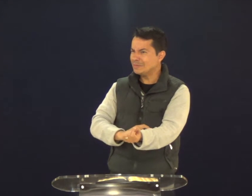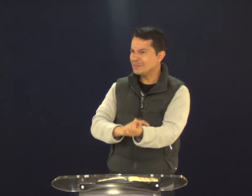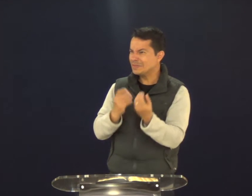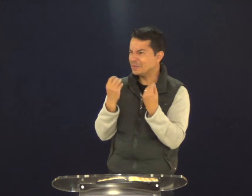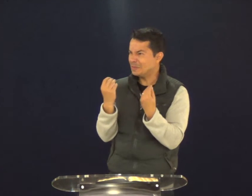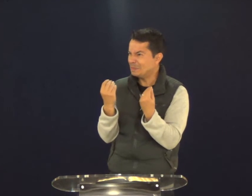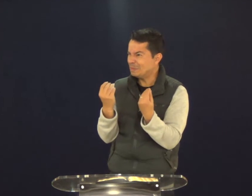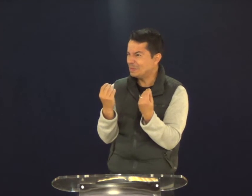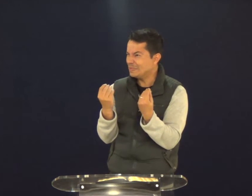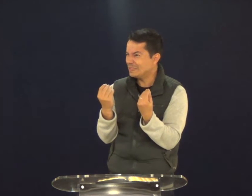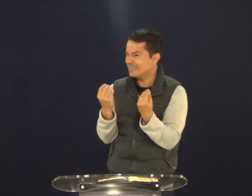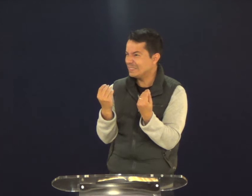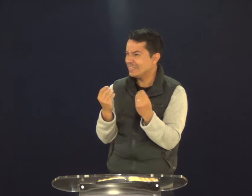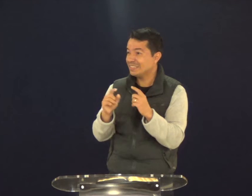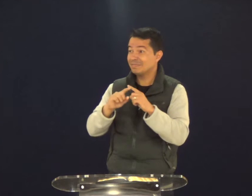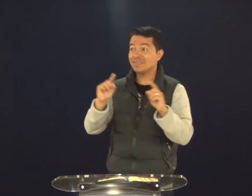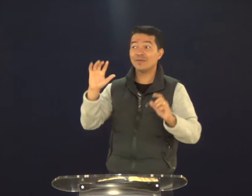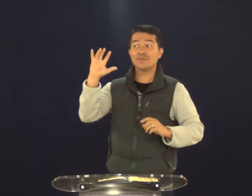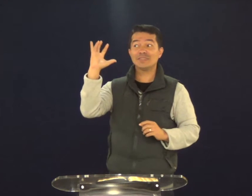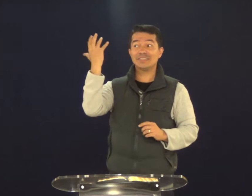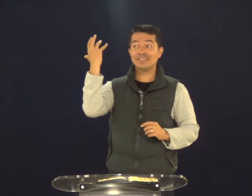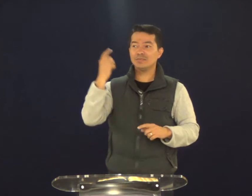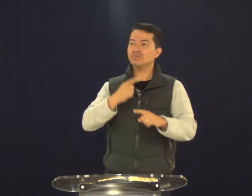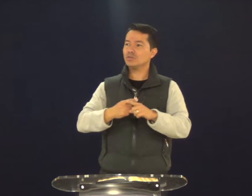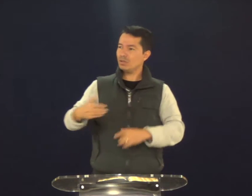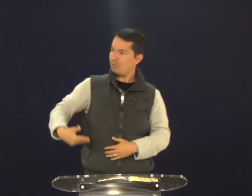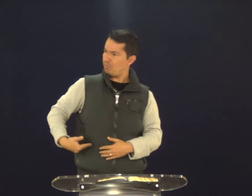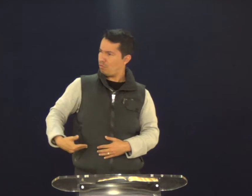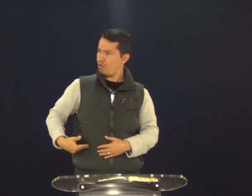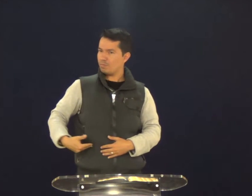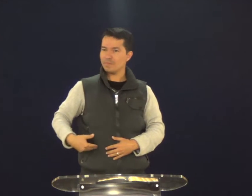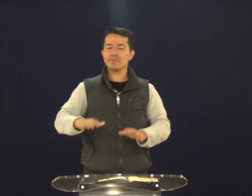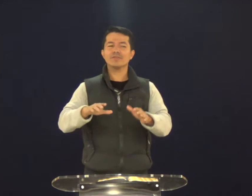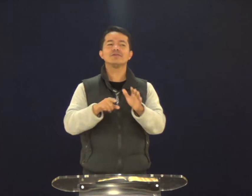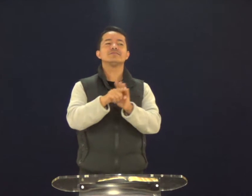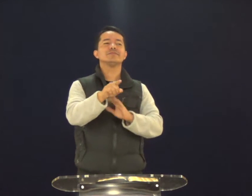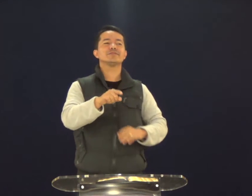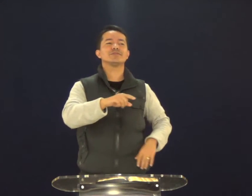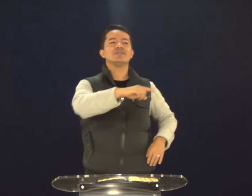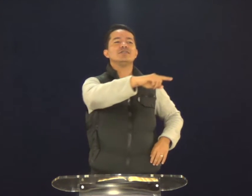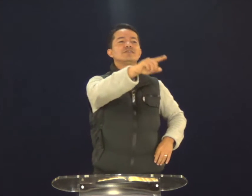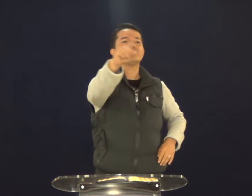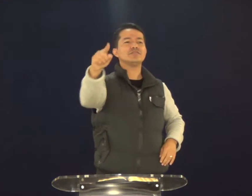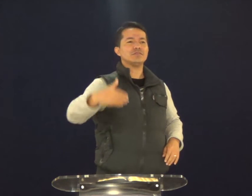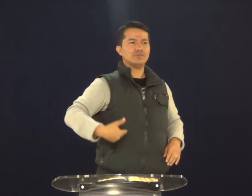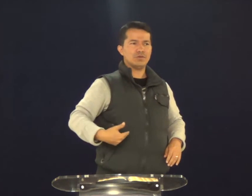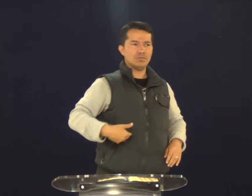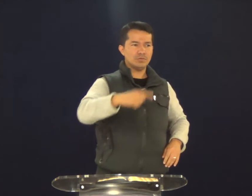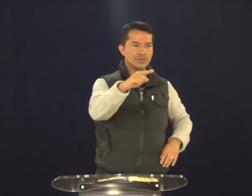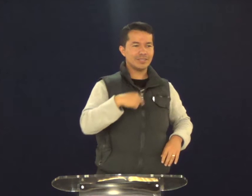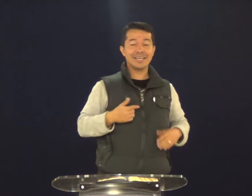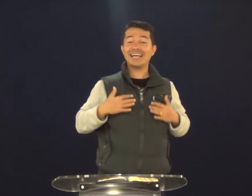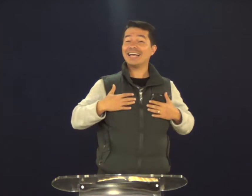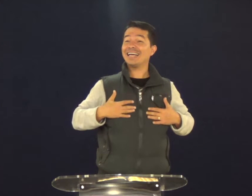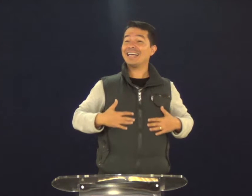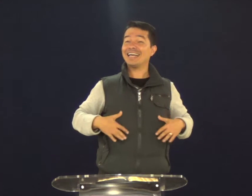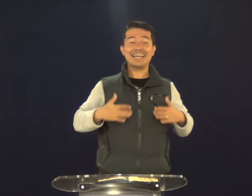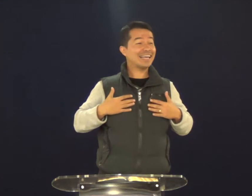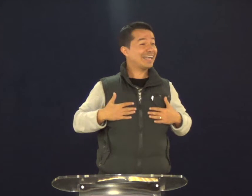Jesus nervoso? Como assim? Mas o que acontece? Ele sentia fome. Agora você. Quando você está